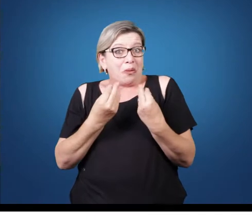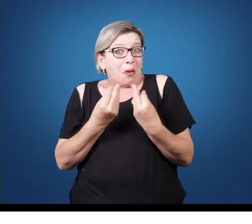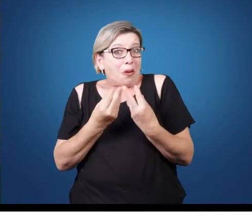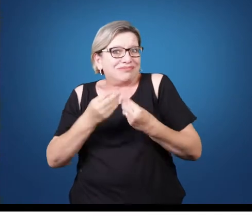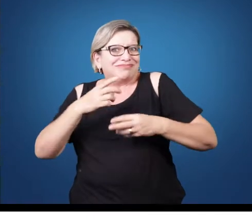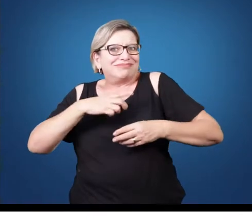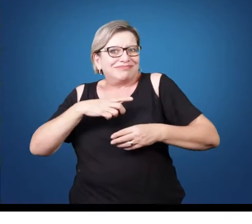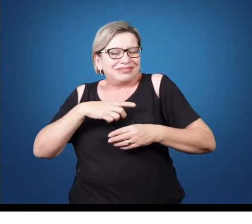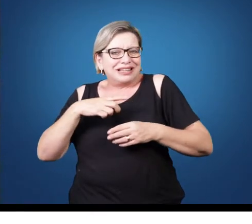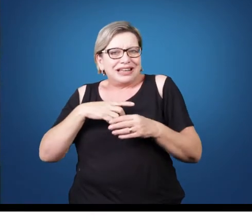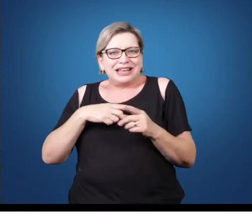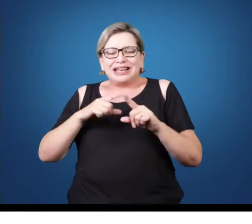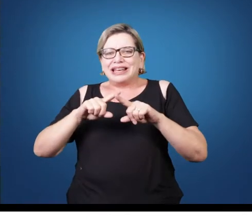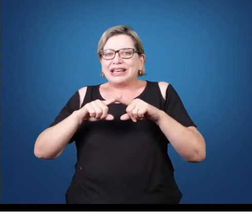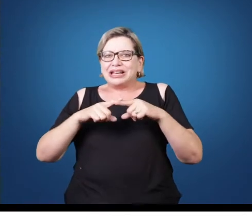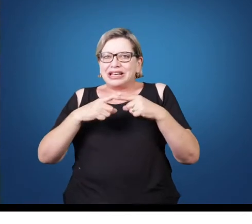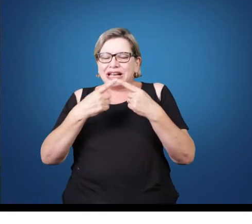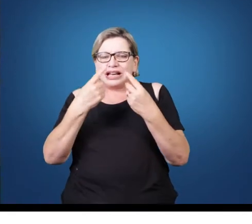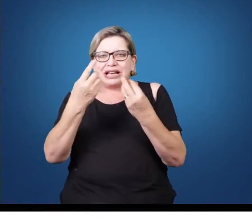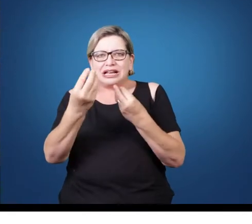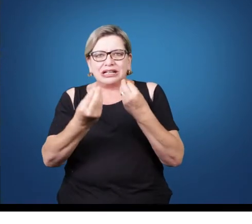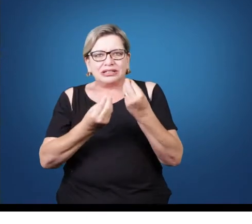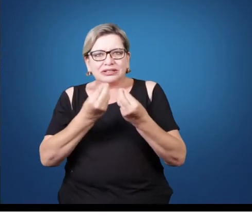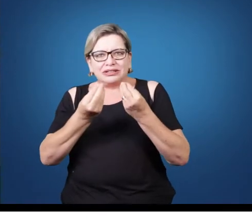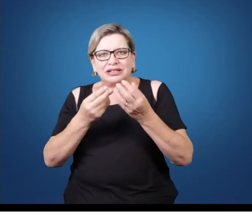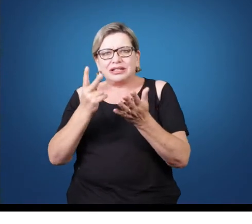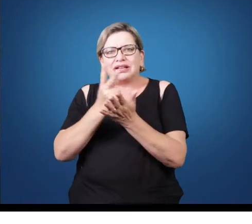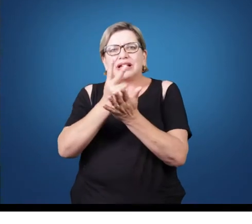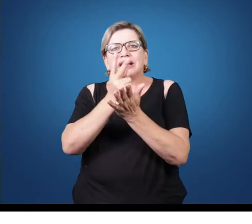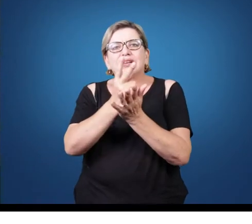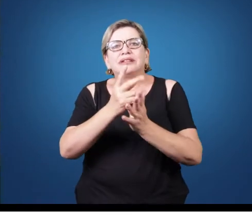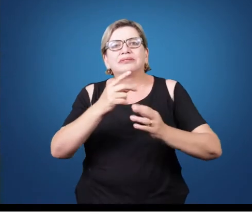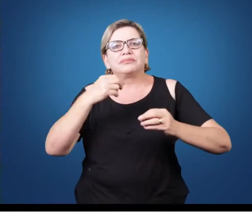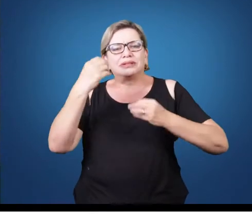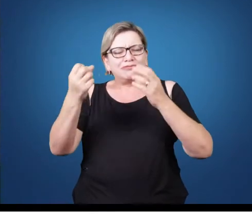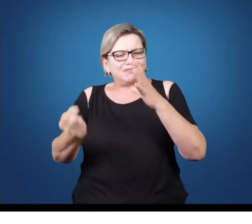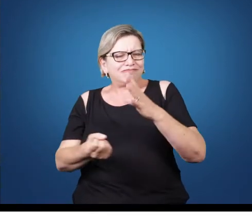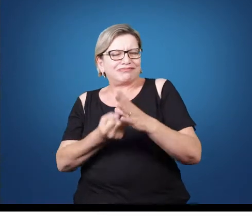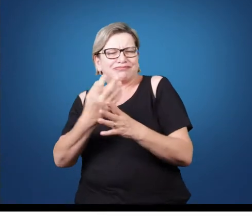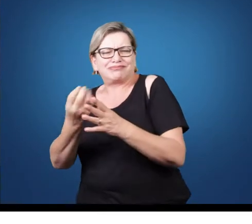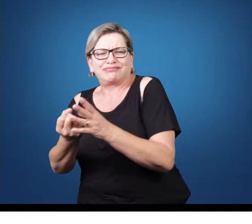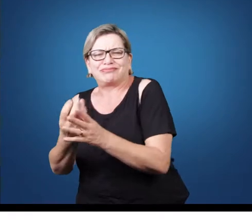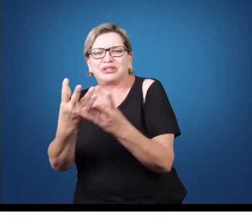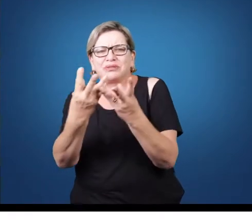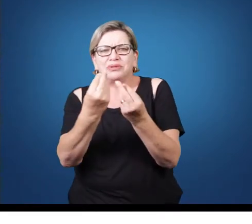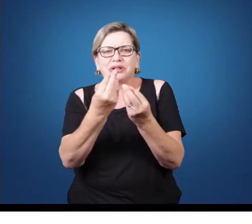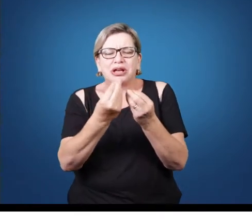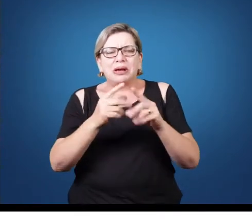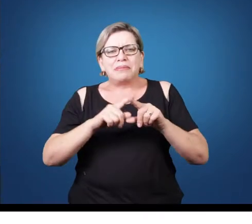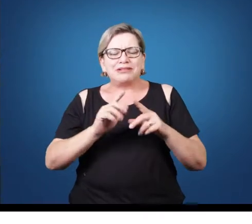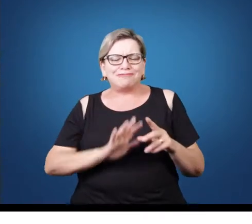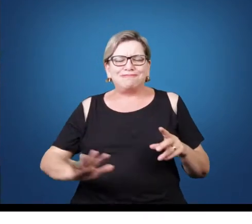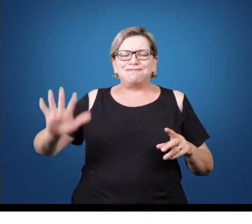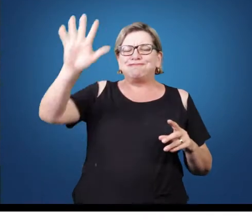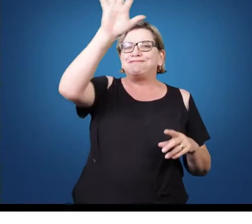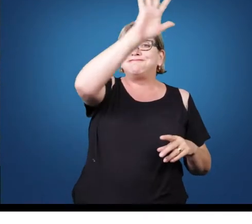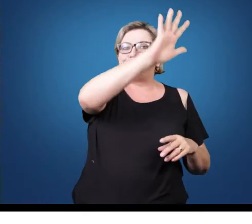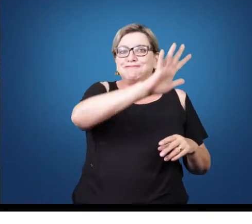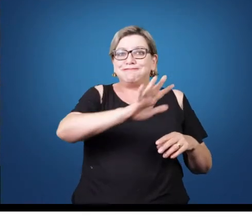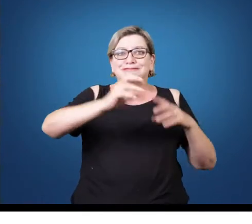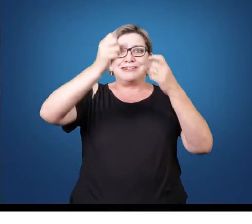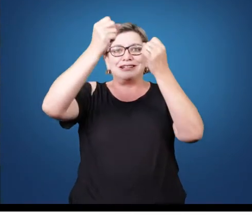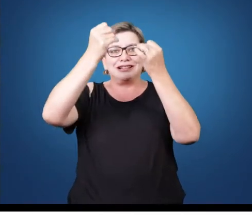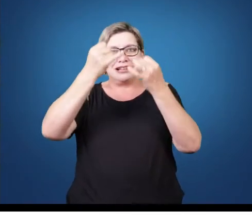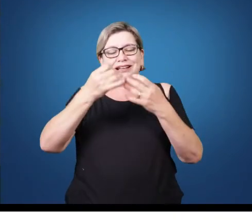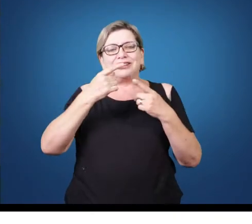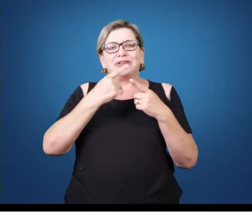processos, compositores e grupos de composição que surgiram nessa época, mas a vai tentar dar um panorama, até porque o que